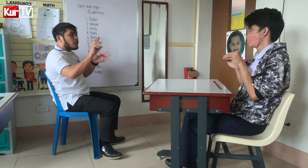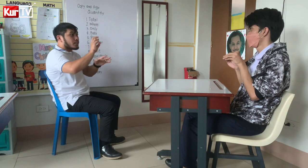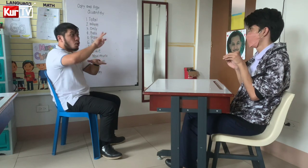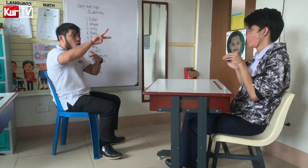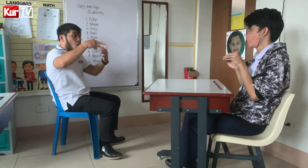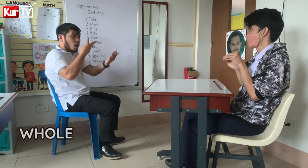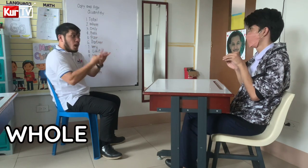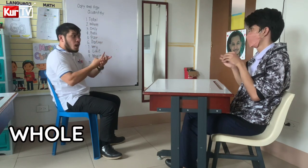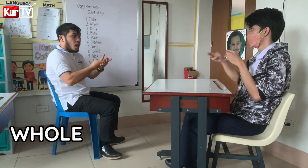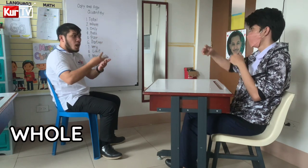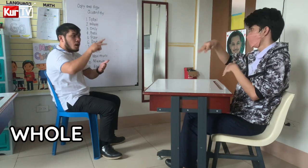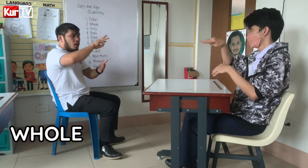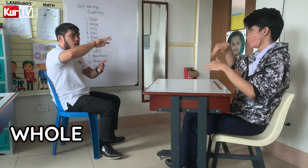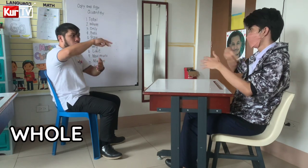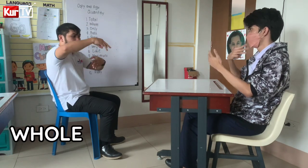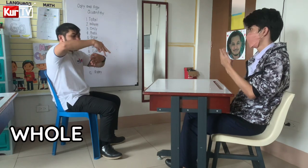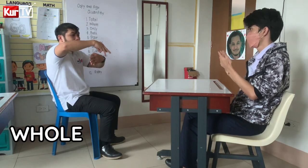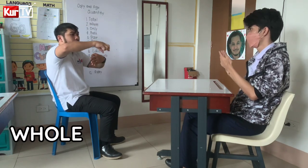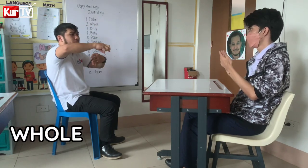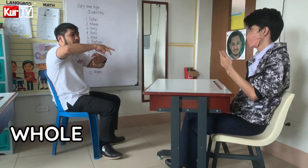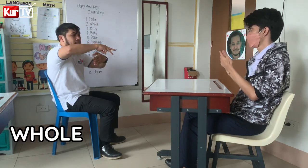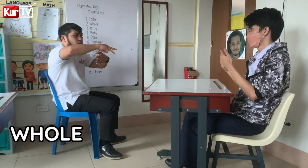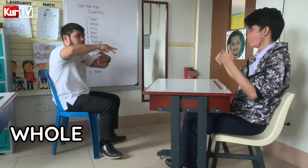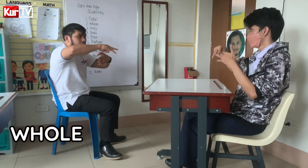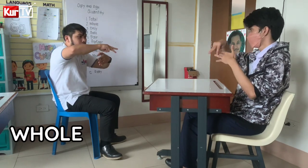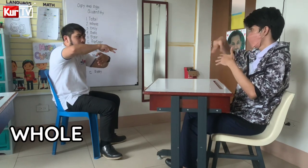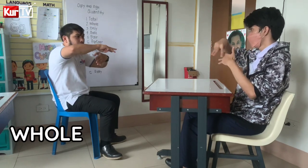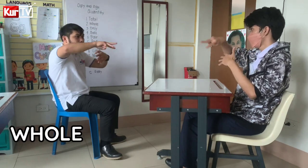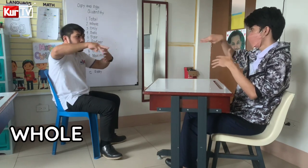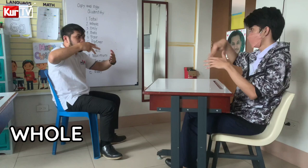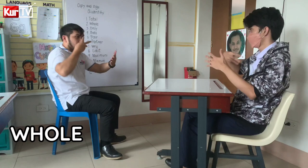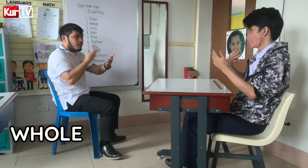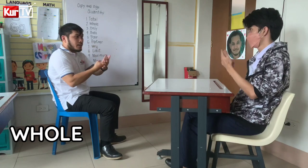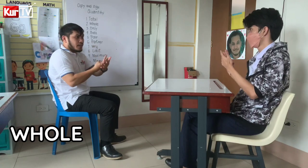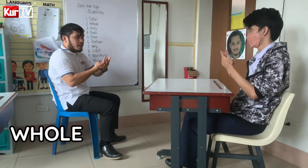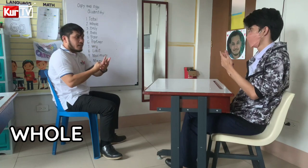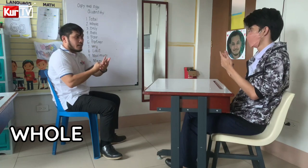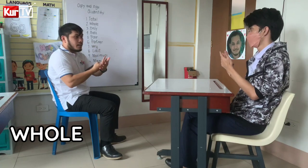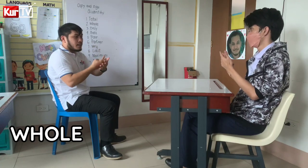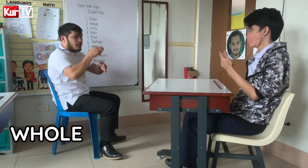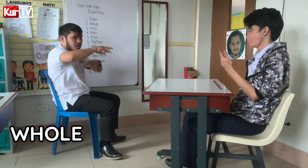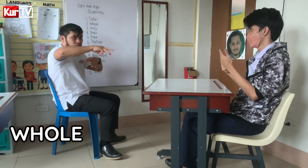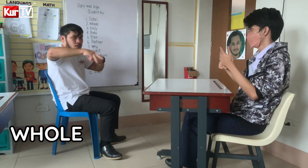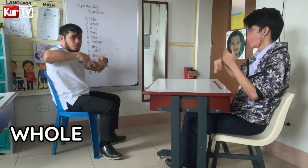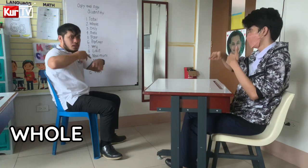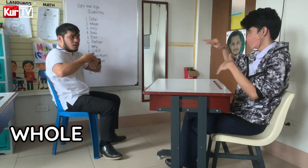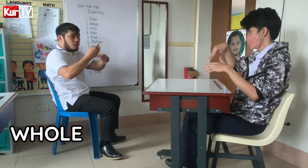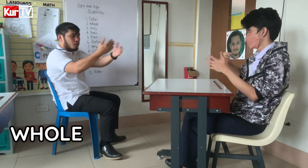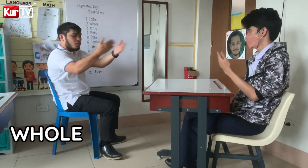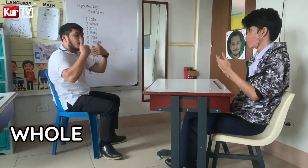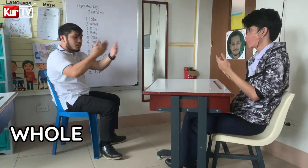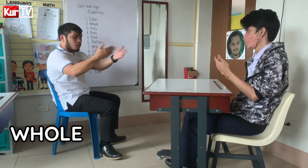is whole. So, kailangan ito kami yan, kuya. Watch this. Whole. Oo, wala ka dito.